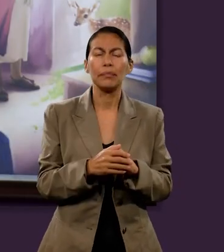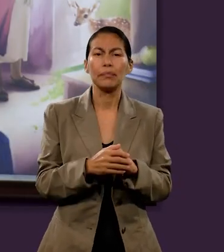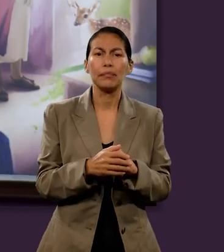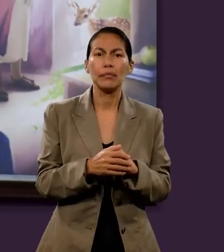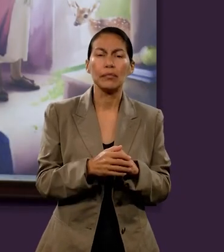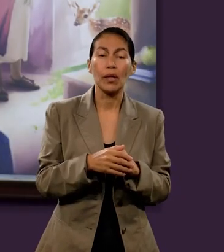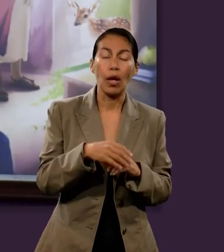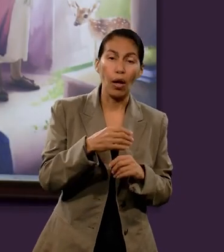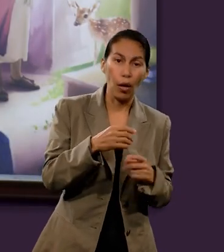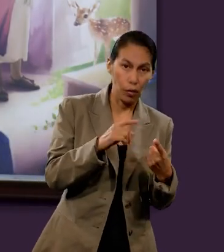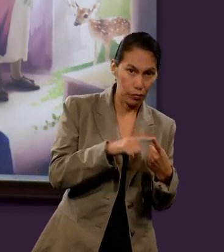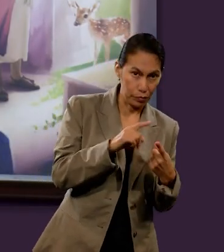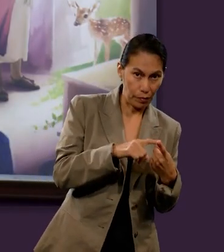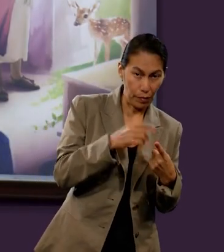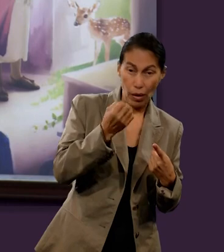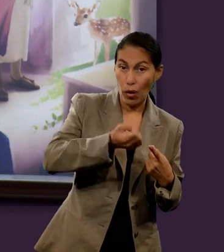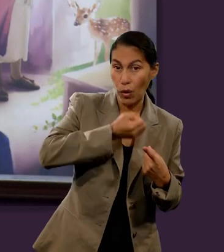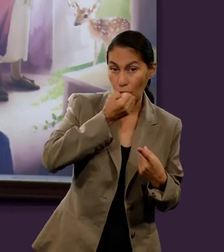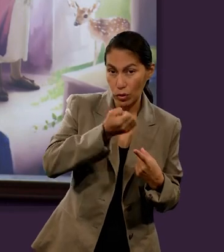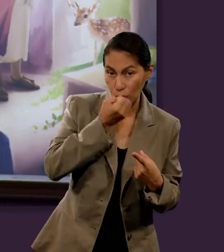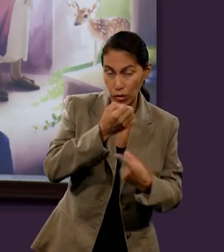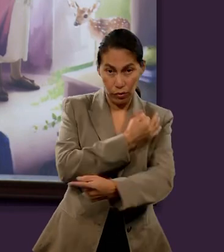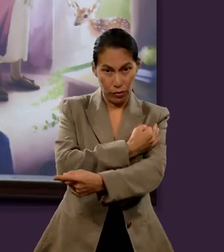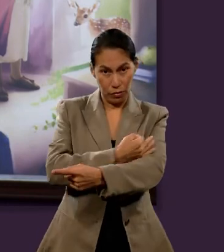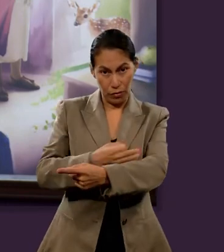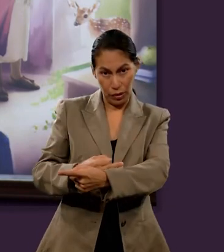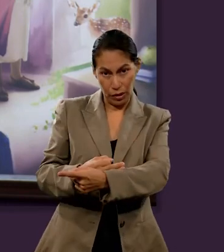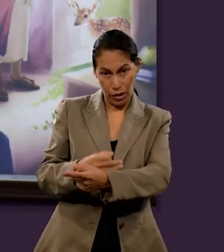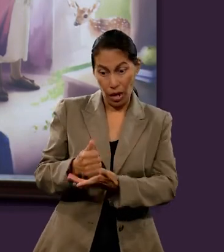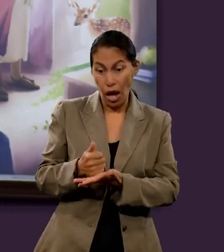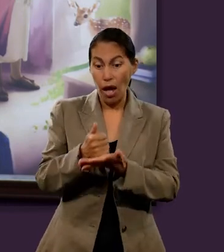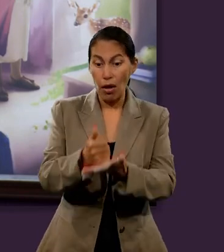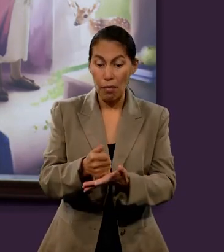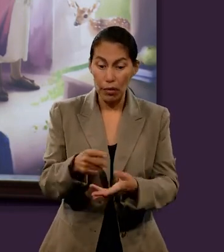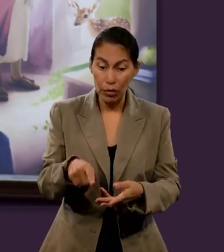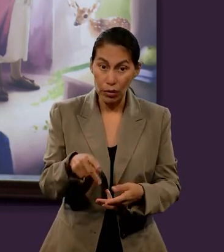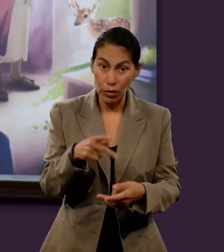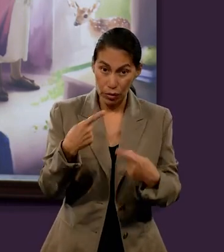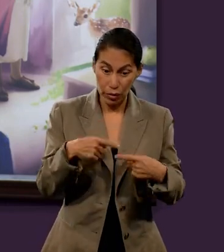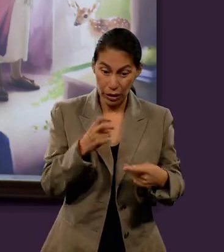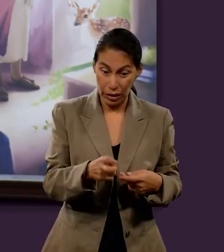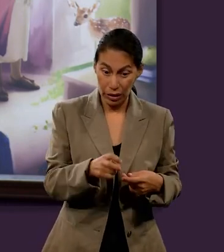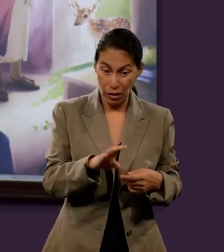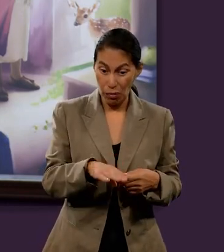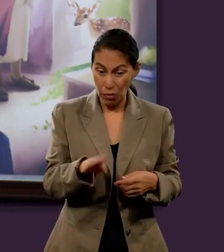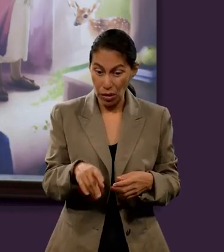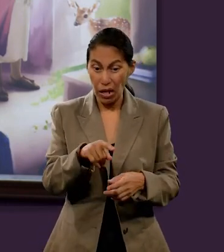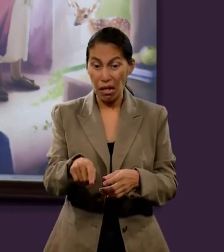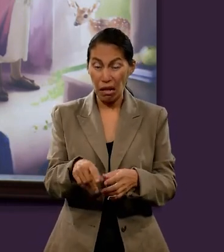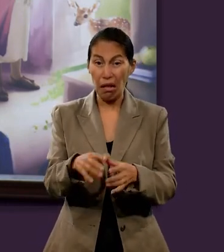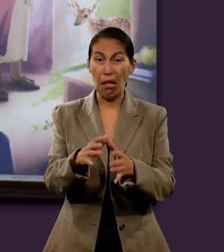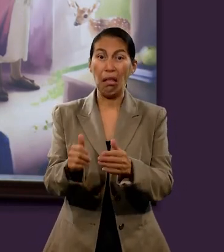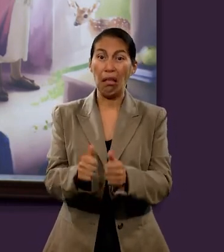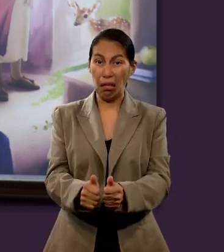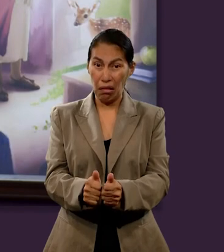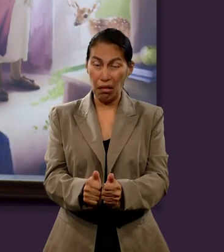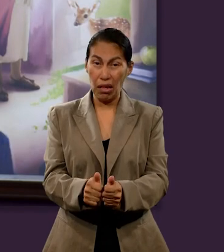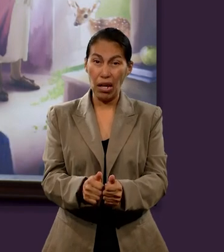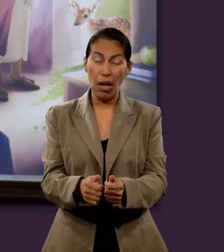enseña es que las oraciones de familiares pueden ayudar a esta persona que murió. También algunos actos